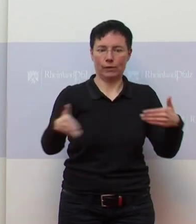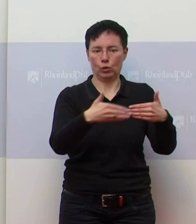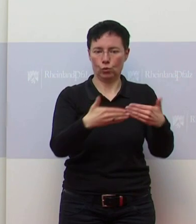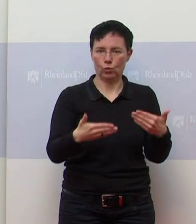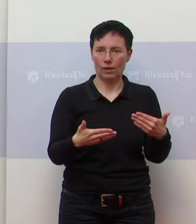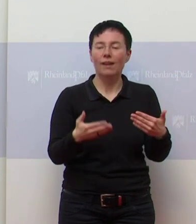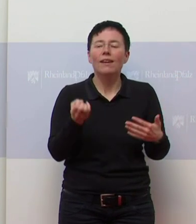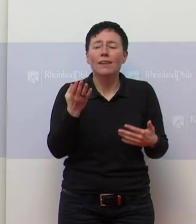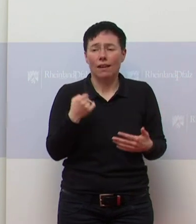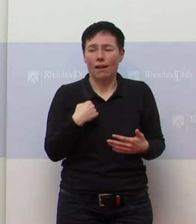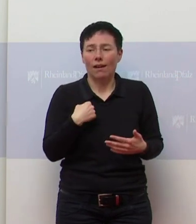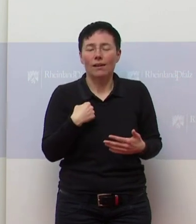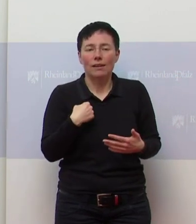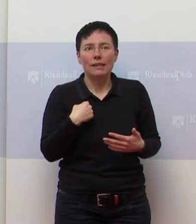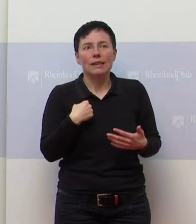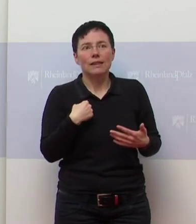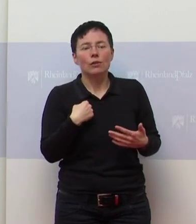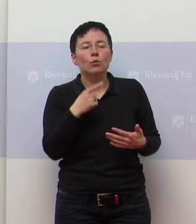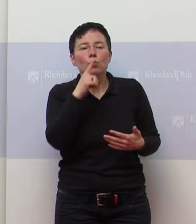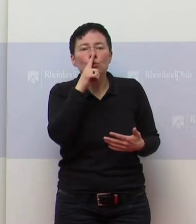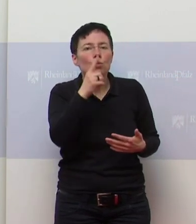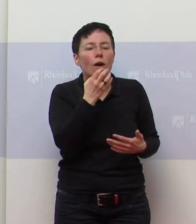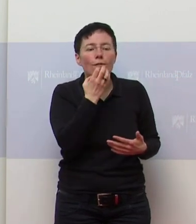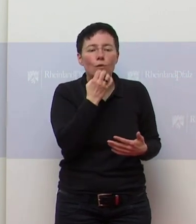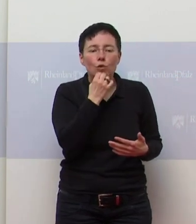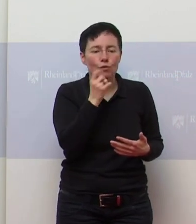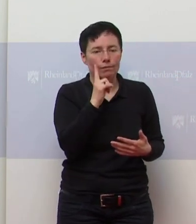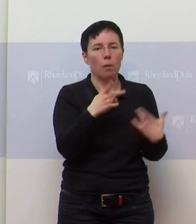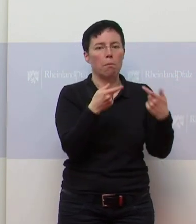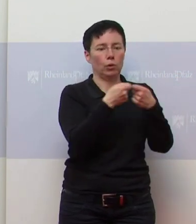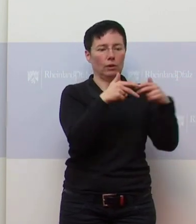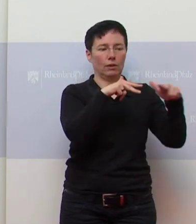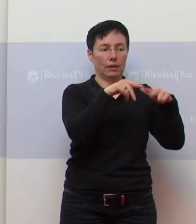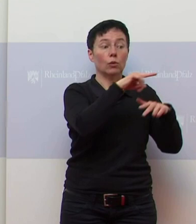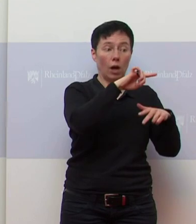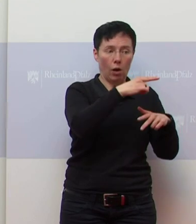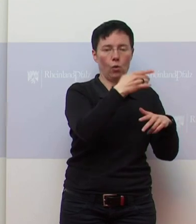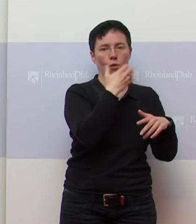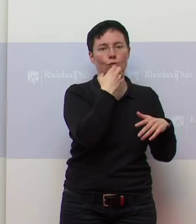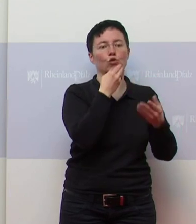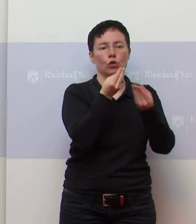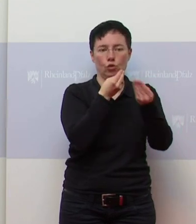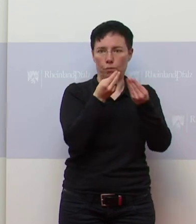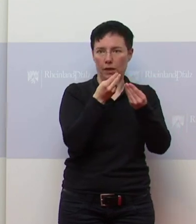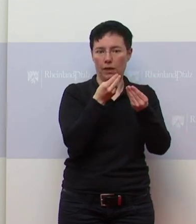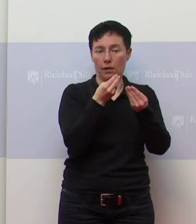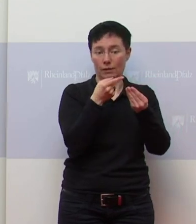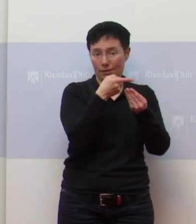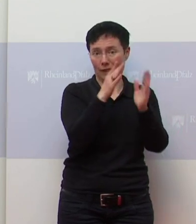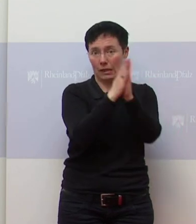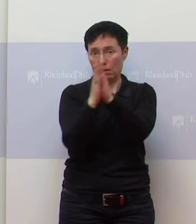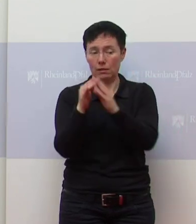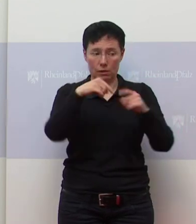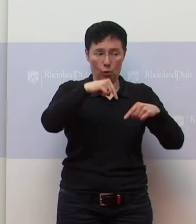ein Wunsch nur, Herr Park Geißer, sondern der Bund wird ja heute Gespräche führen auf der Bundesebene mit den ganzen Kirchen